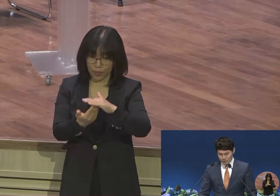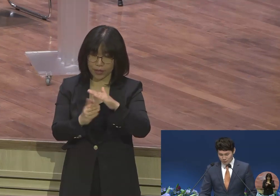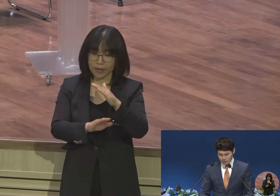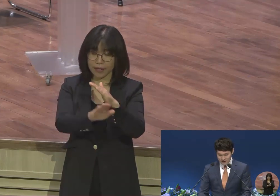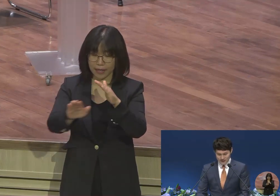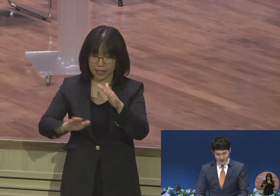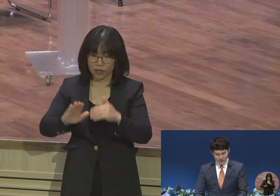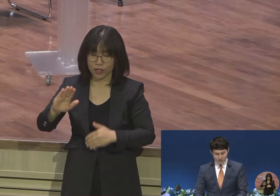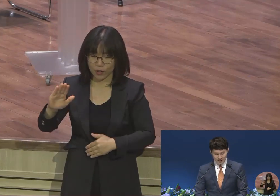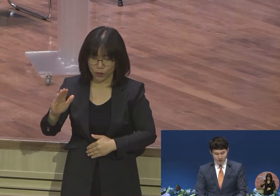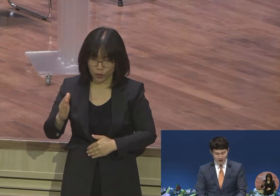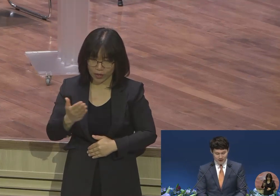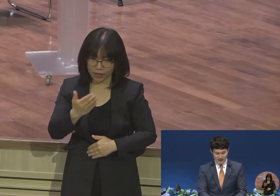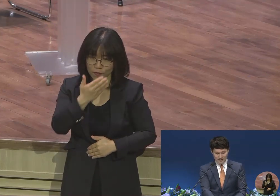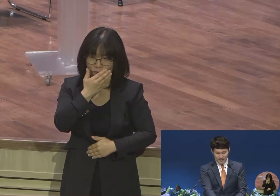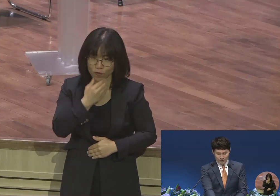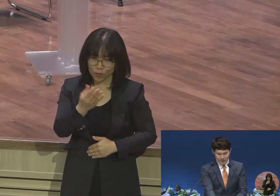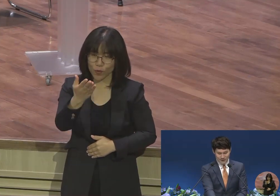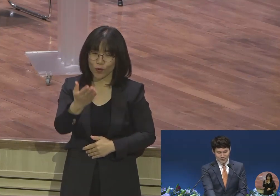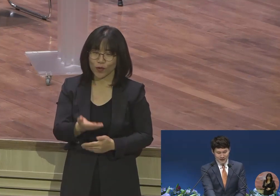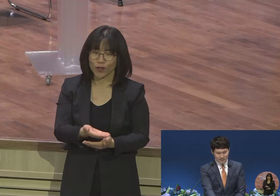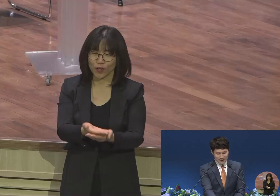축복을 여러분이 함께 누리시기를 바랍니다